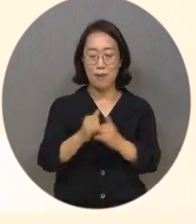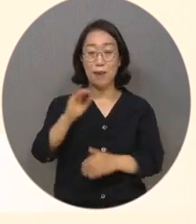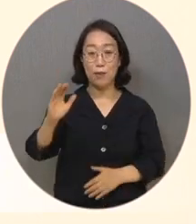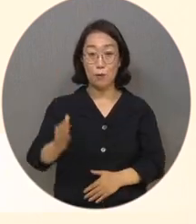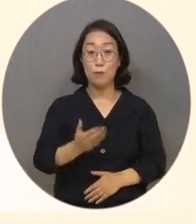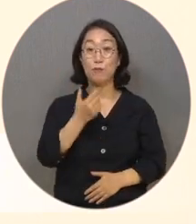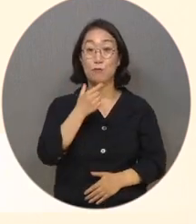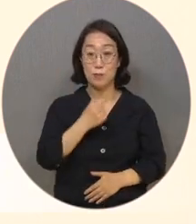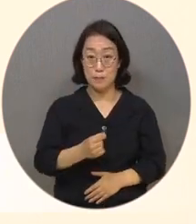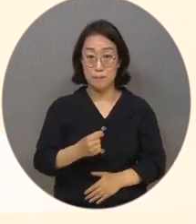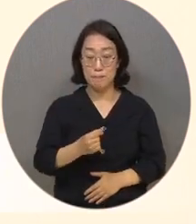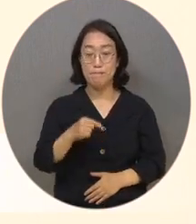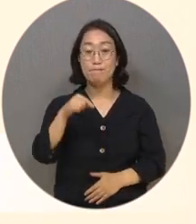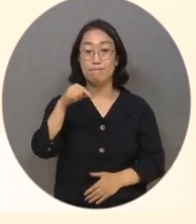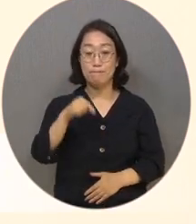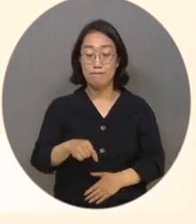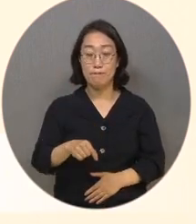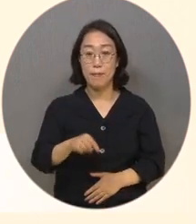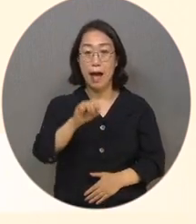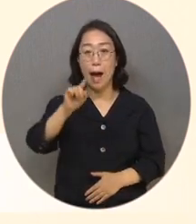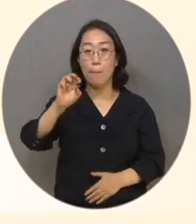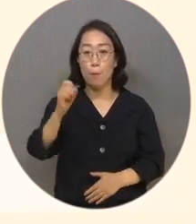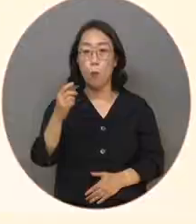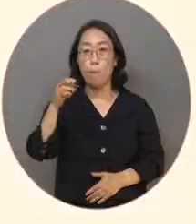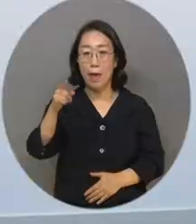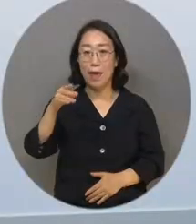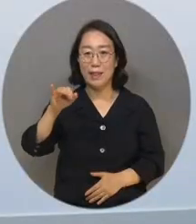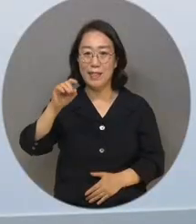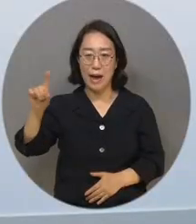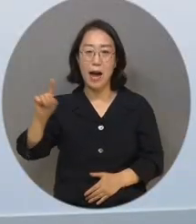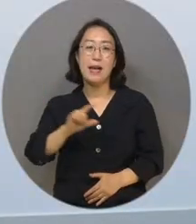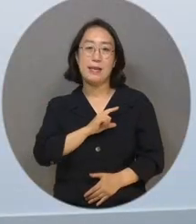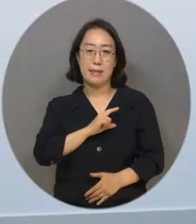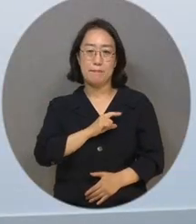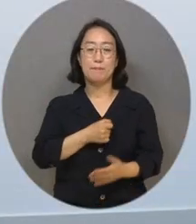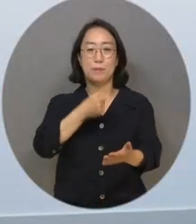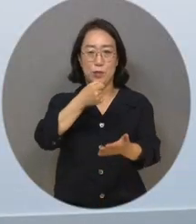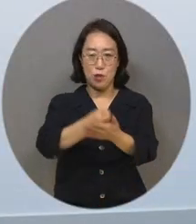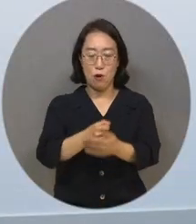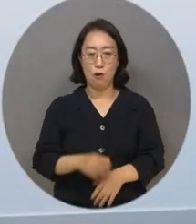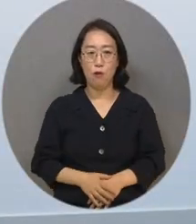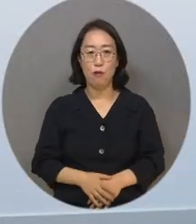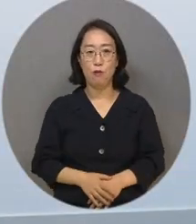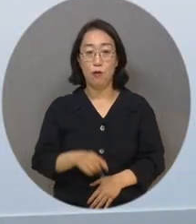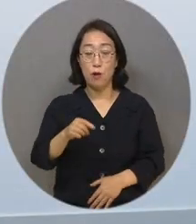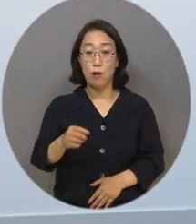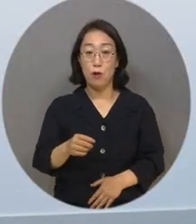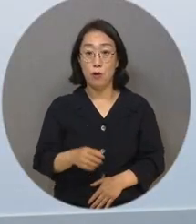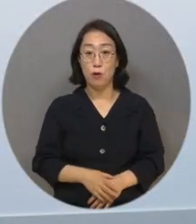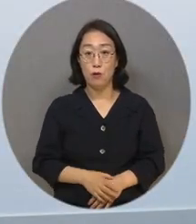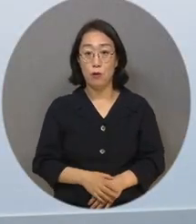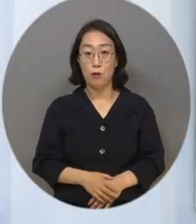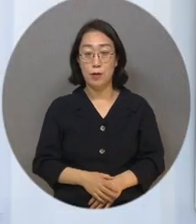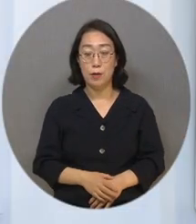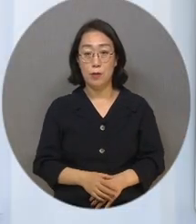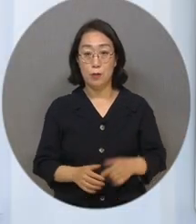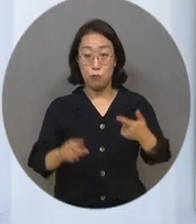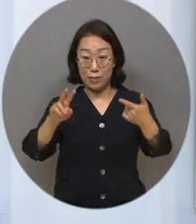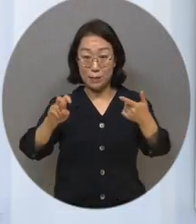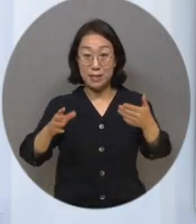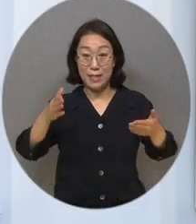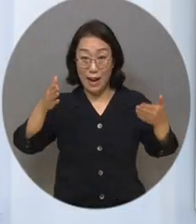그런 의미로 아포페냐라고 했습니다. 오는 22일까지 서구문화센터에서 전시되는 작품은